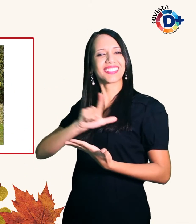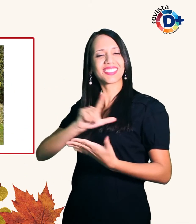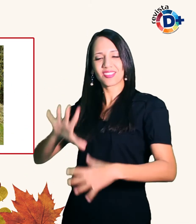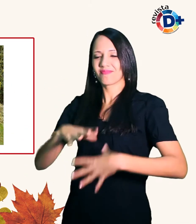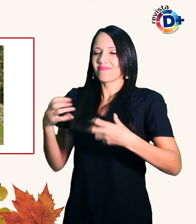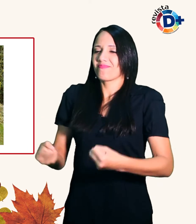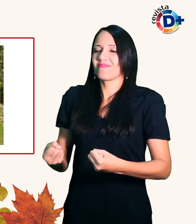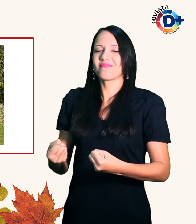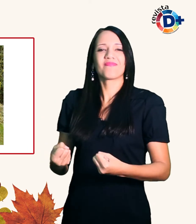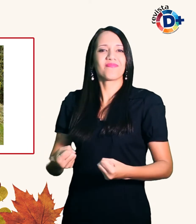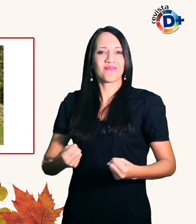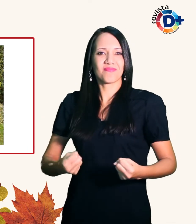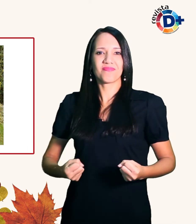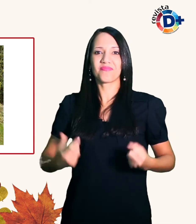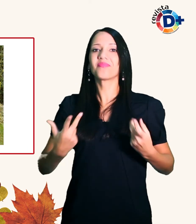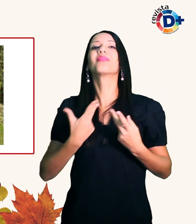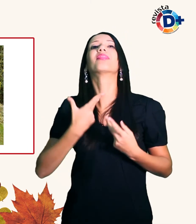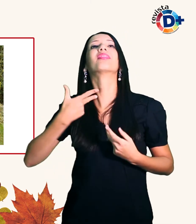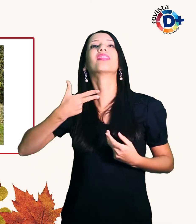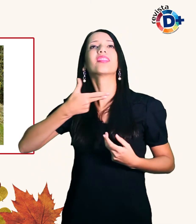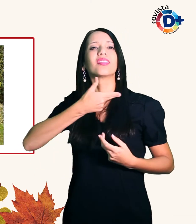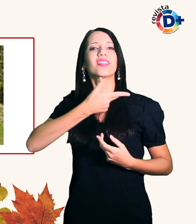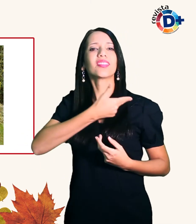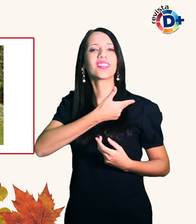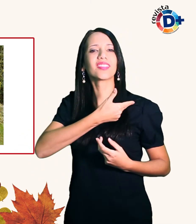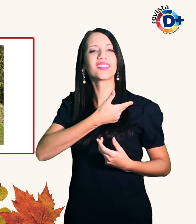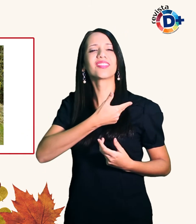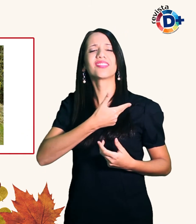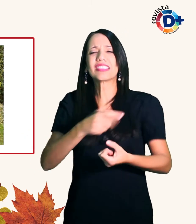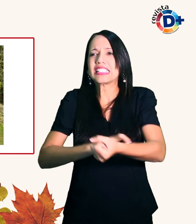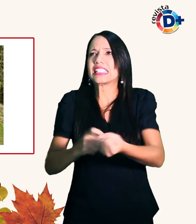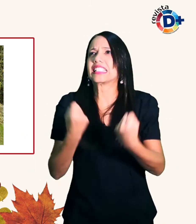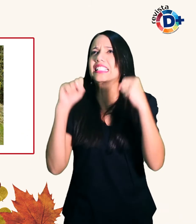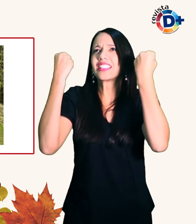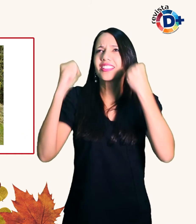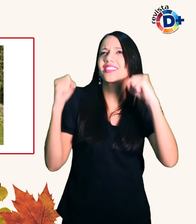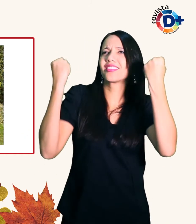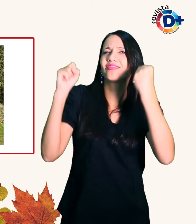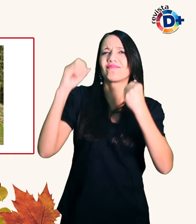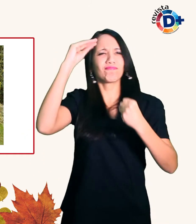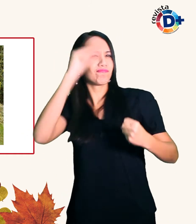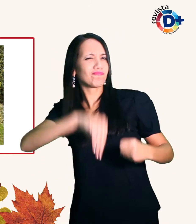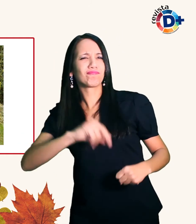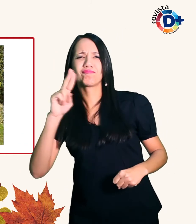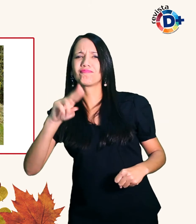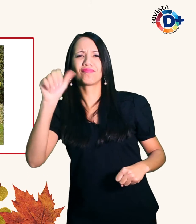cirurgia o estresse Nunca desistiu de mim então eu acredito que ele é a minha metade